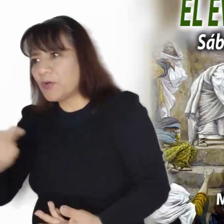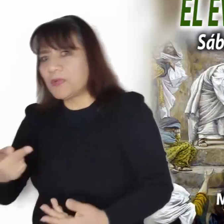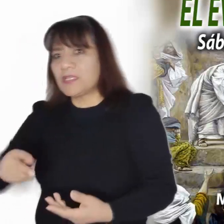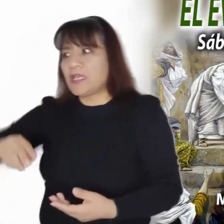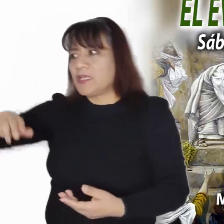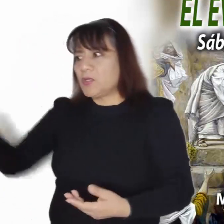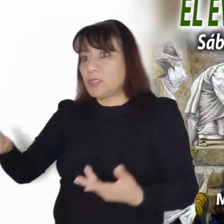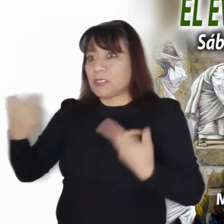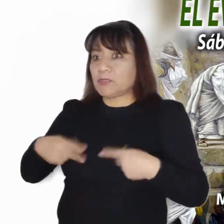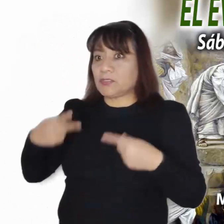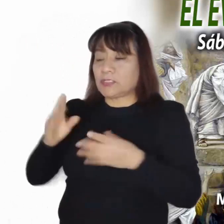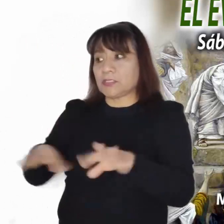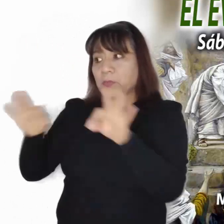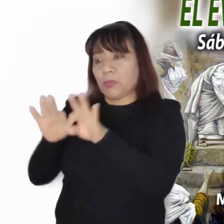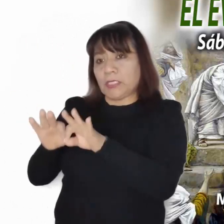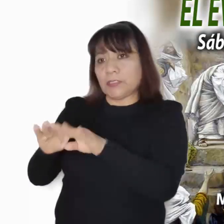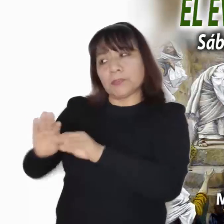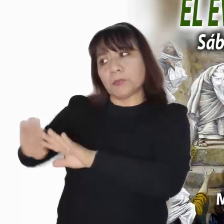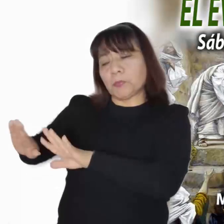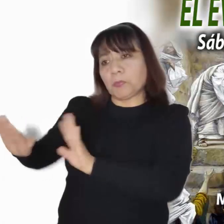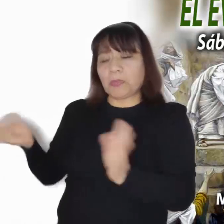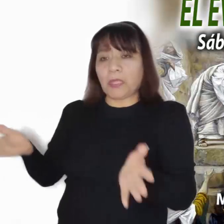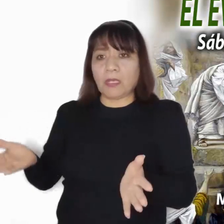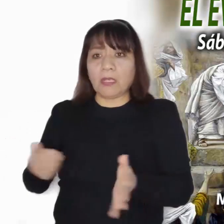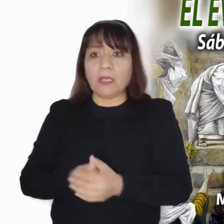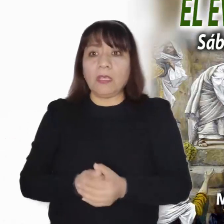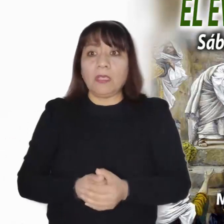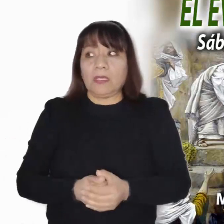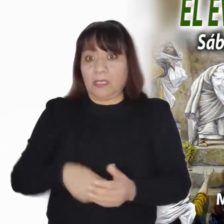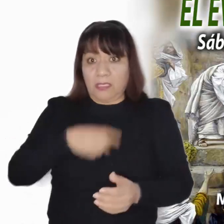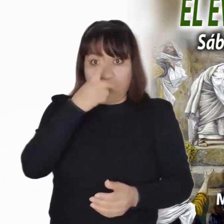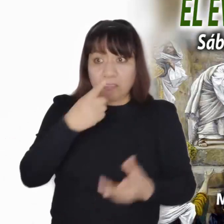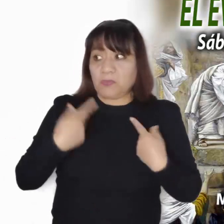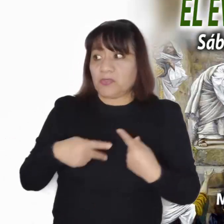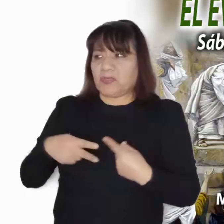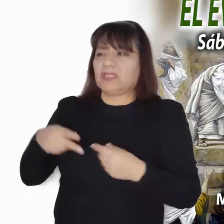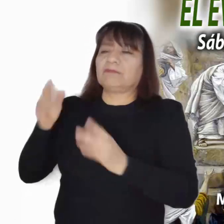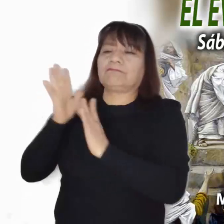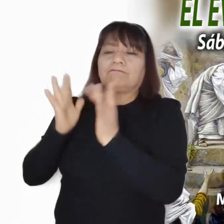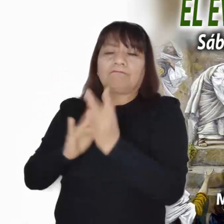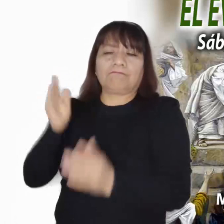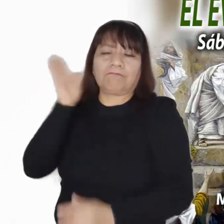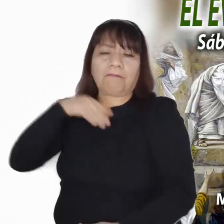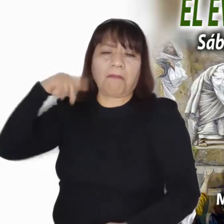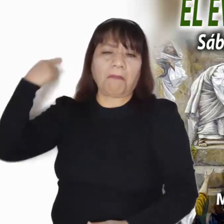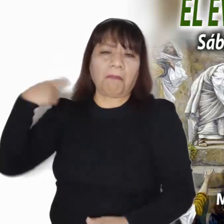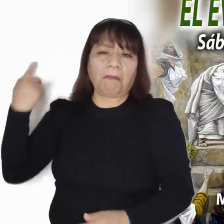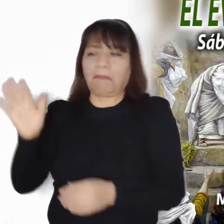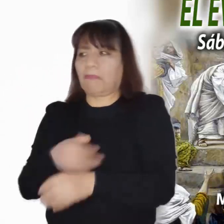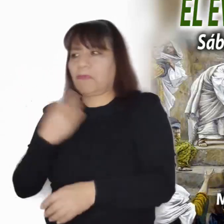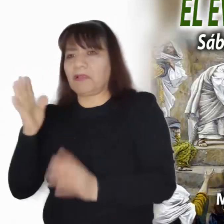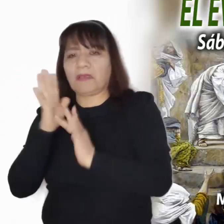Los consideran un retraso y los rechazan. Lo llaman loco porque vive,